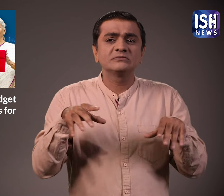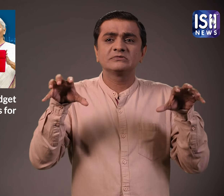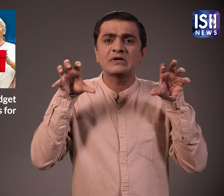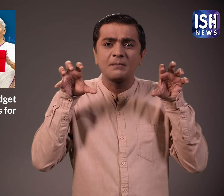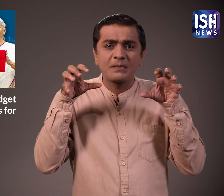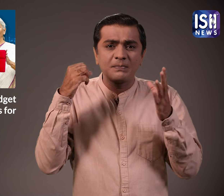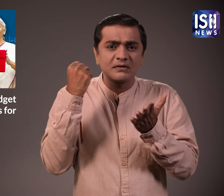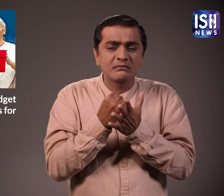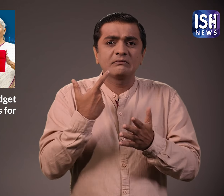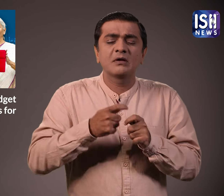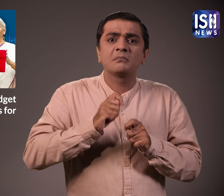पड़ता है जो काफी अधिक होती है